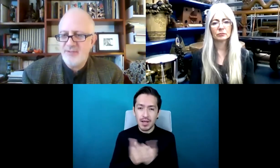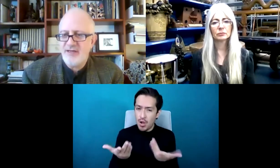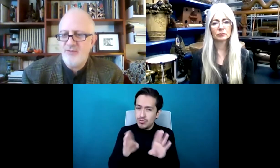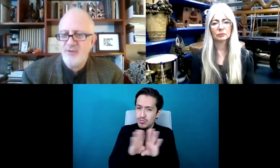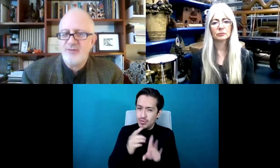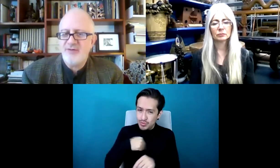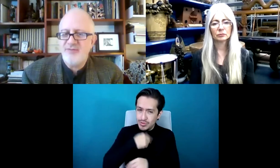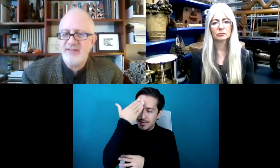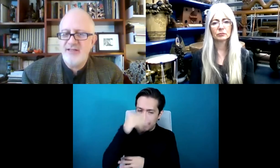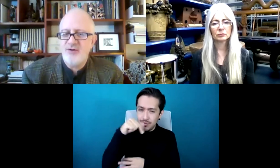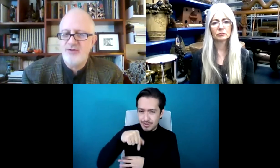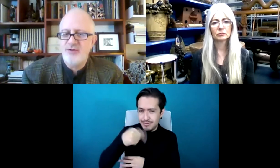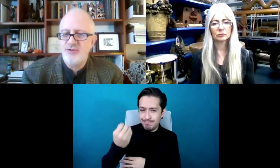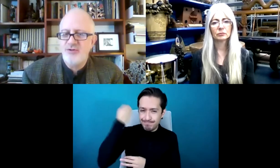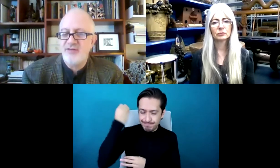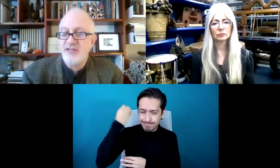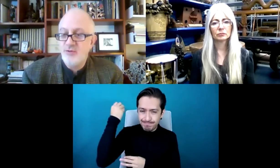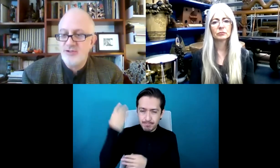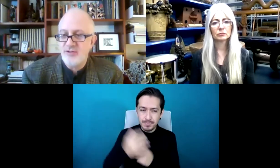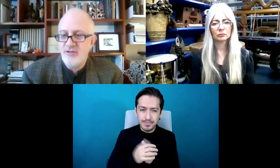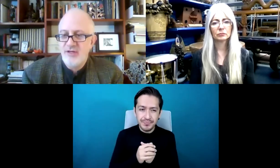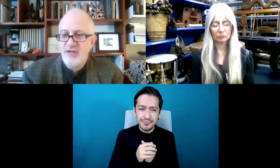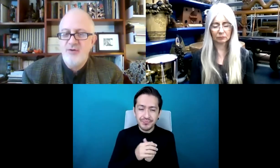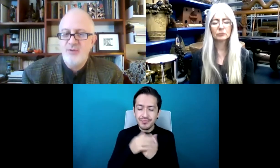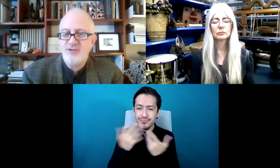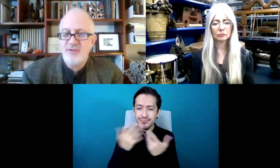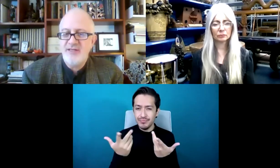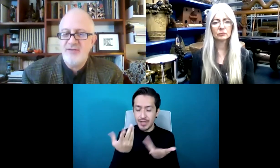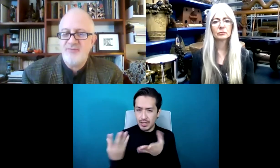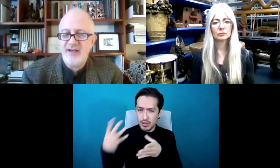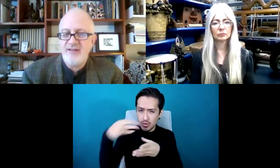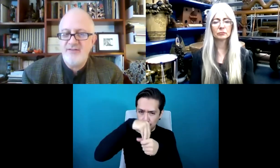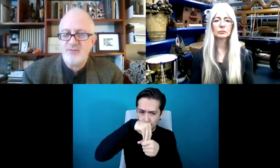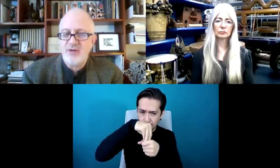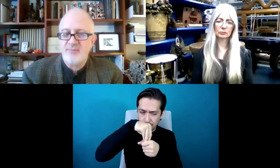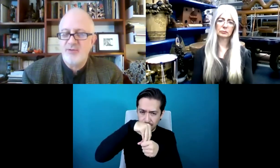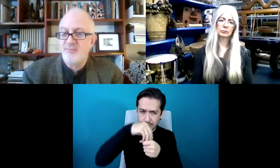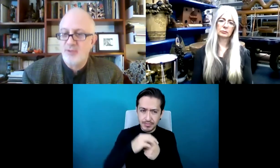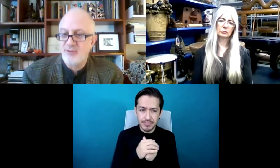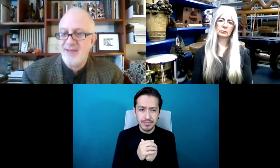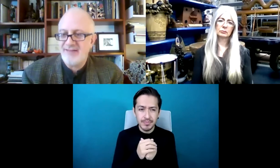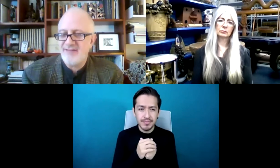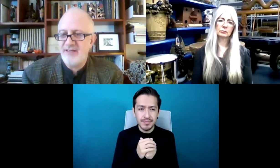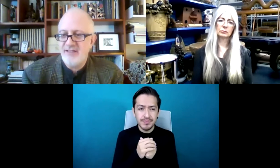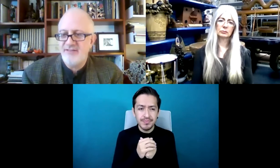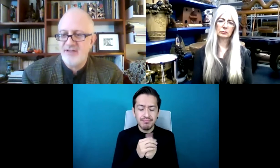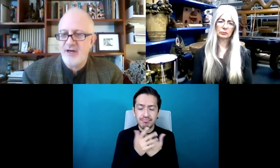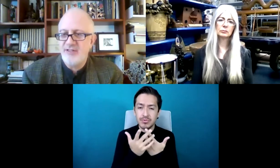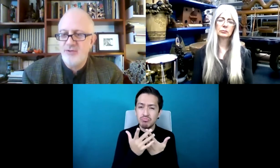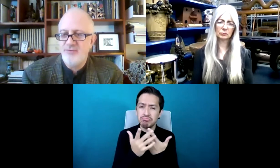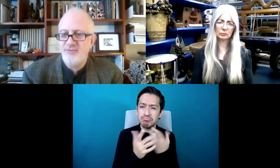sabes, en este seminario estamos reflexionando sobre la noción de la inclusión que consideramos